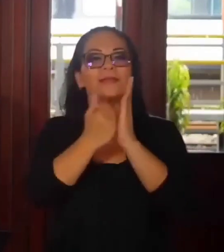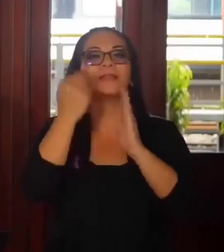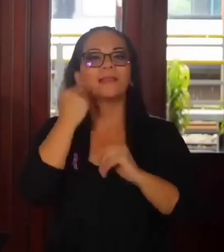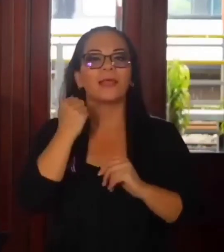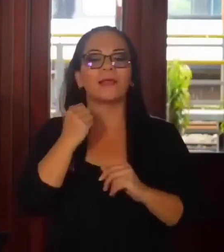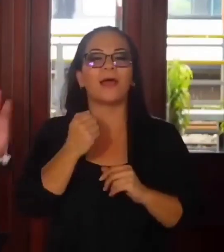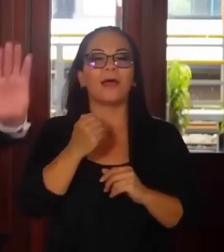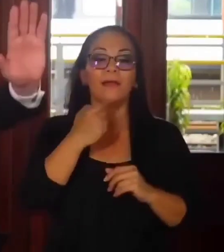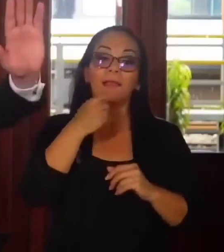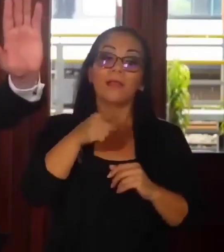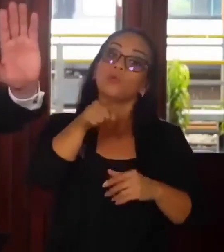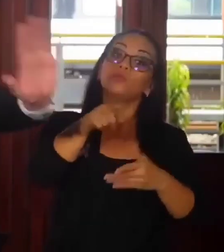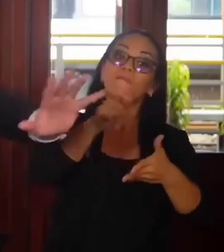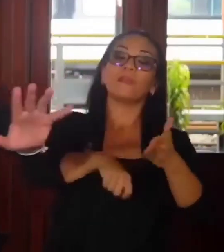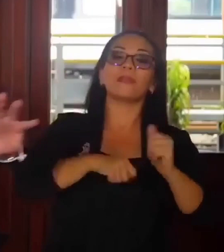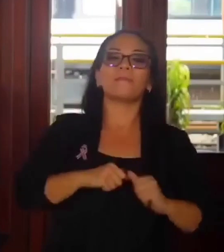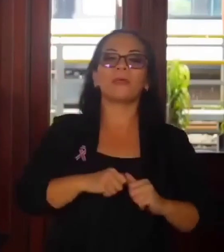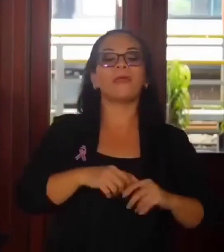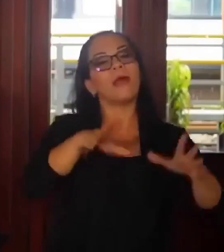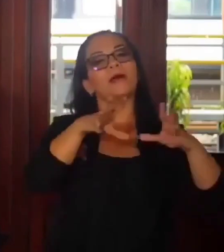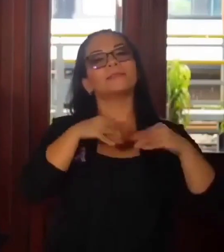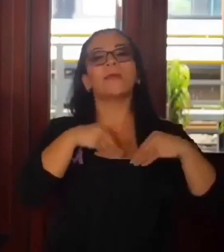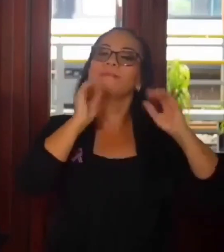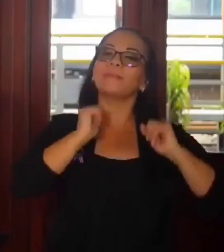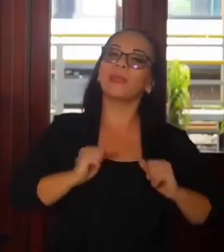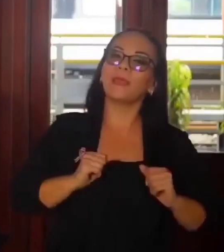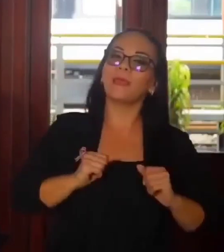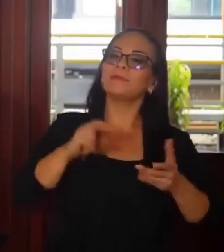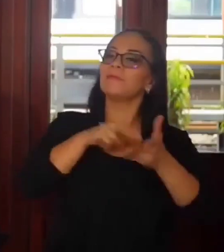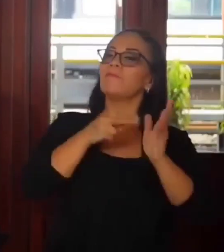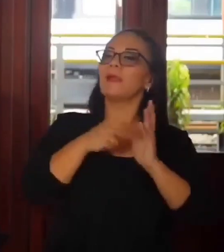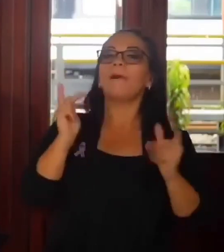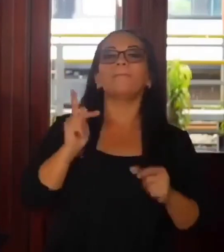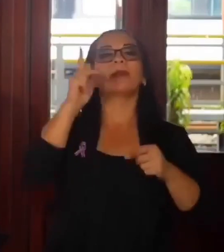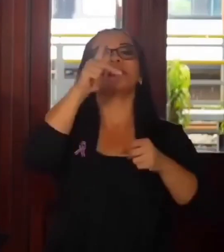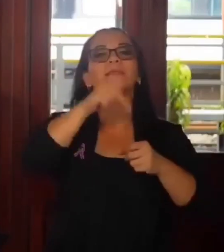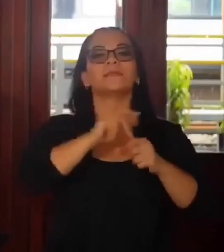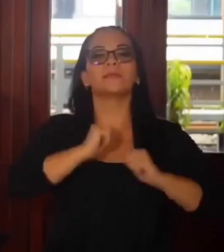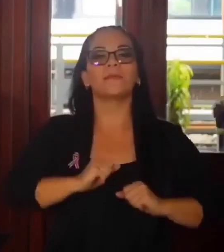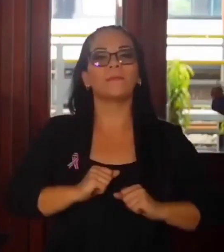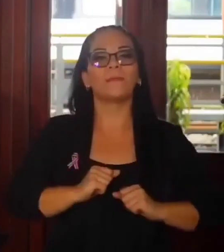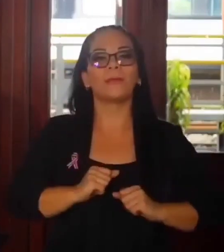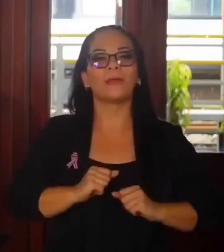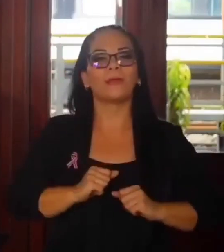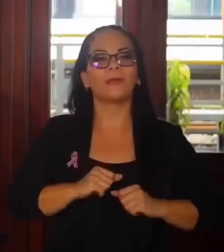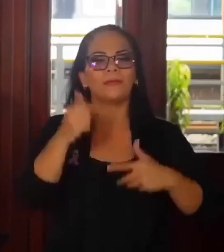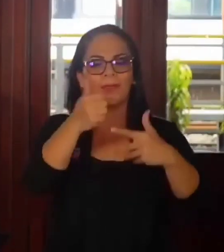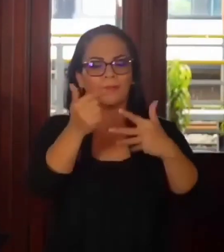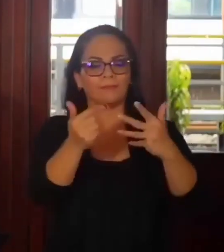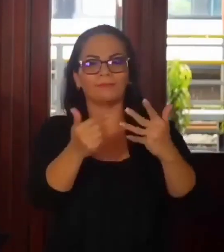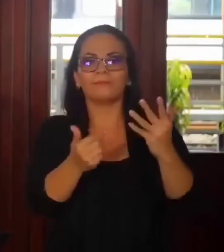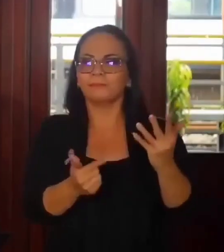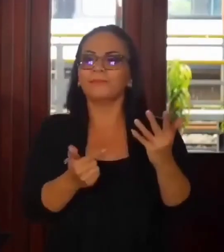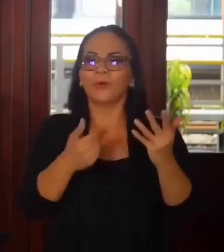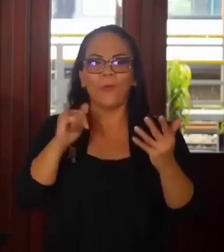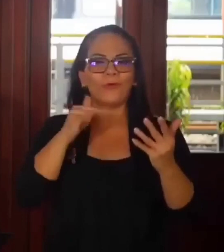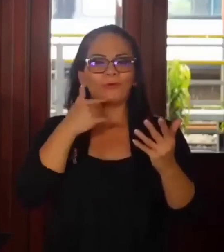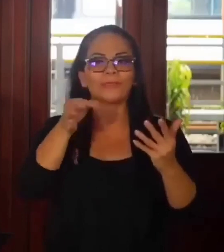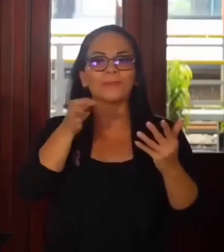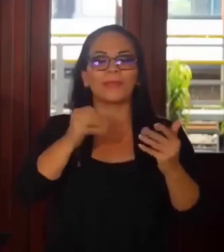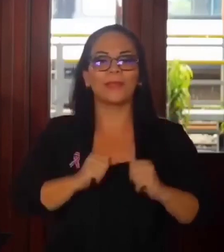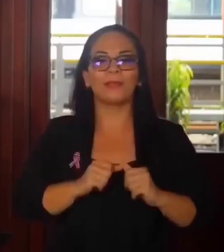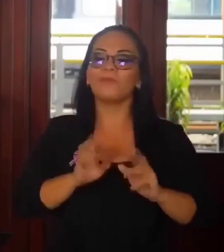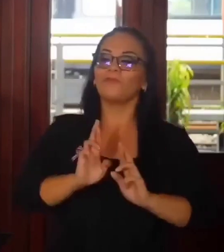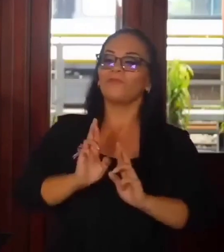firme, pero acepte, sea partícipe de lo que yo les acabo de describir como un